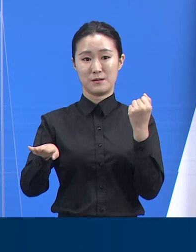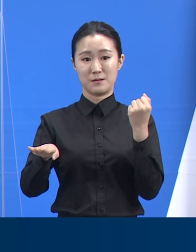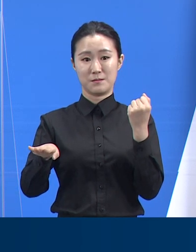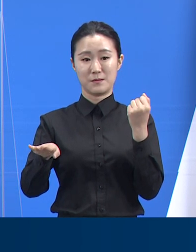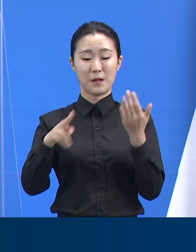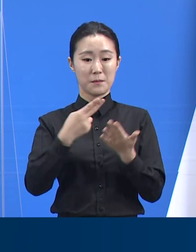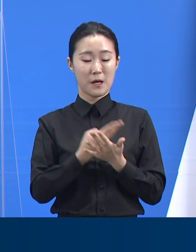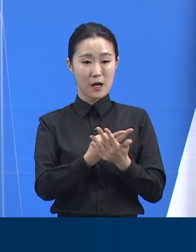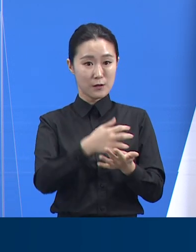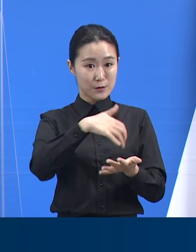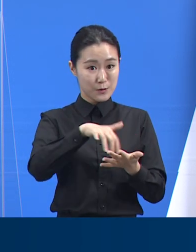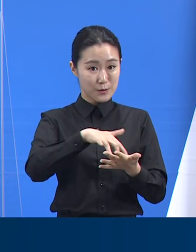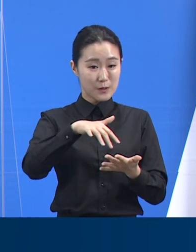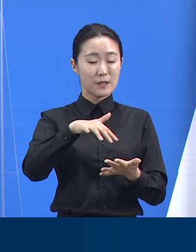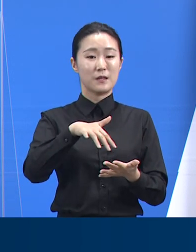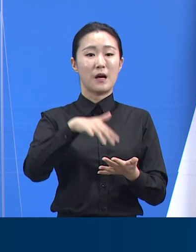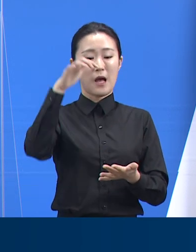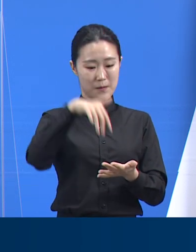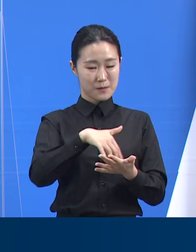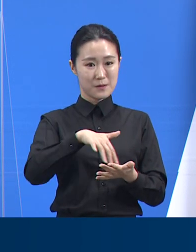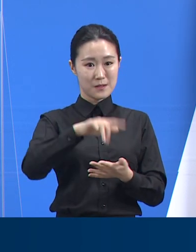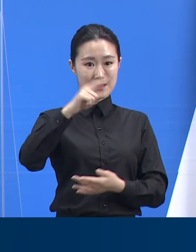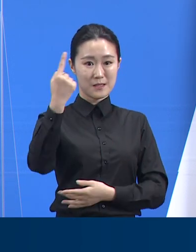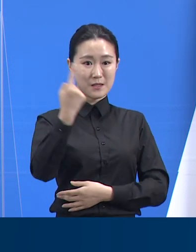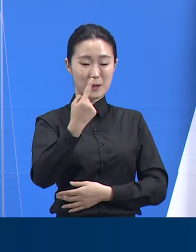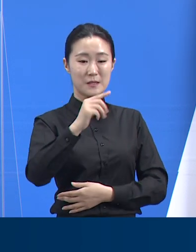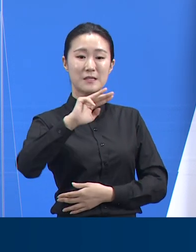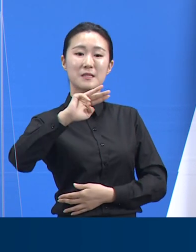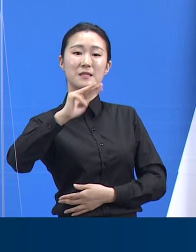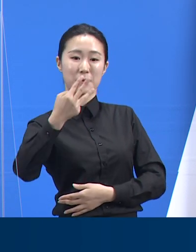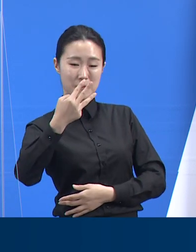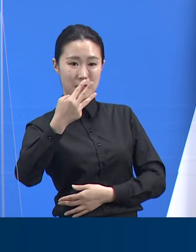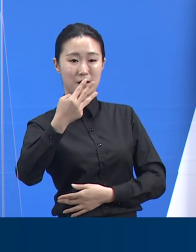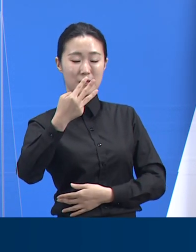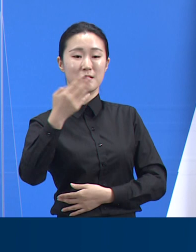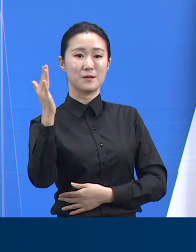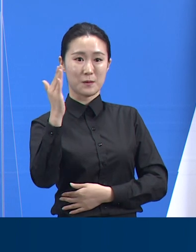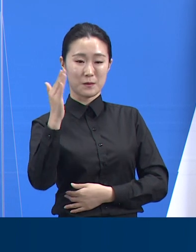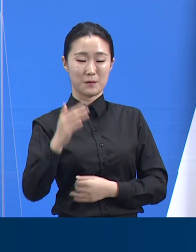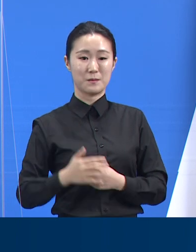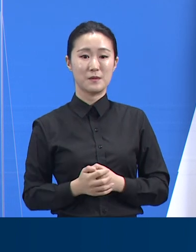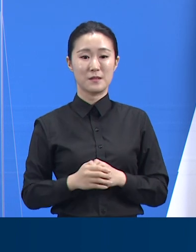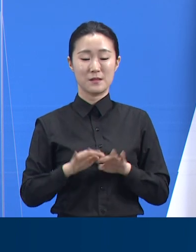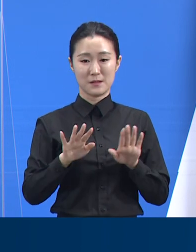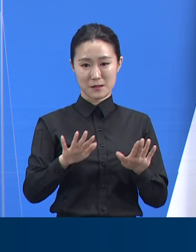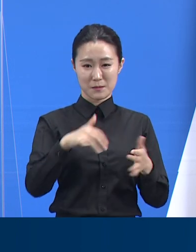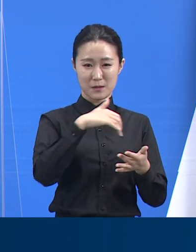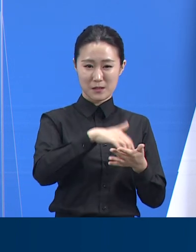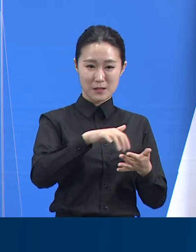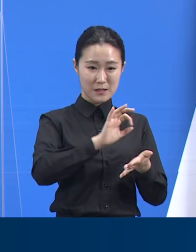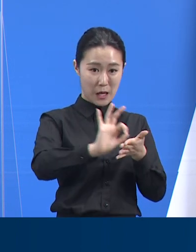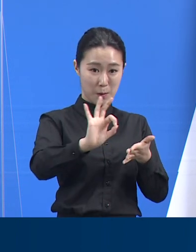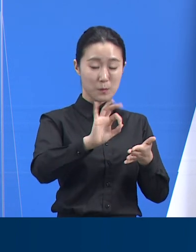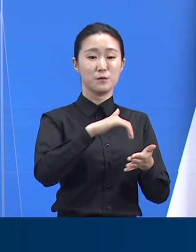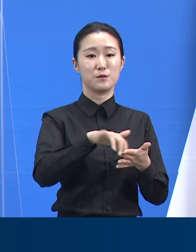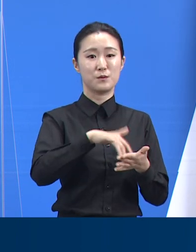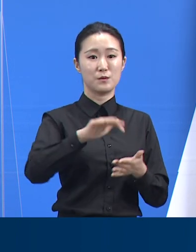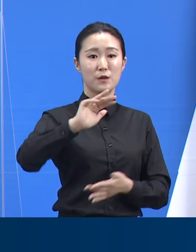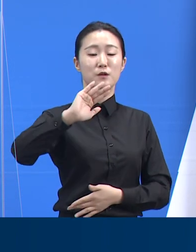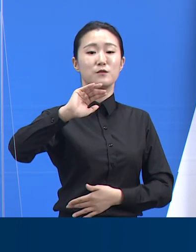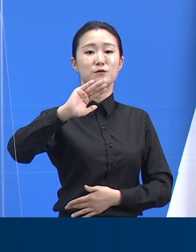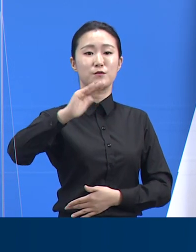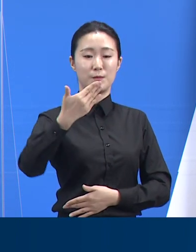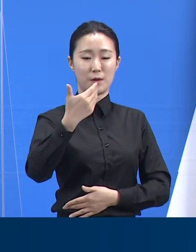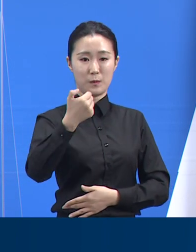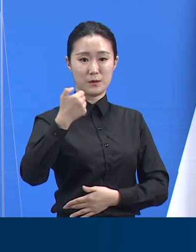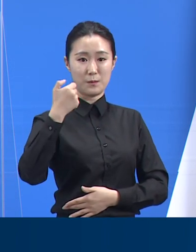1390개입니다. 현재 병상 가동률은 69%로 955개 병상을 사용하고 있습니다. 일주일